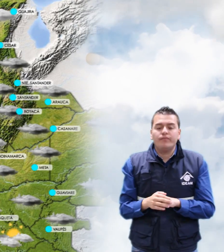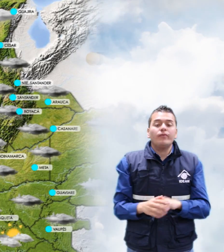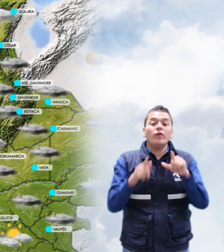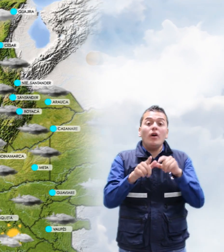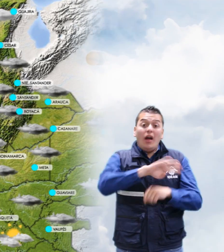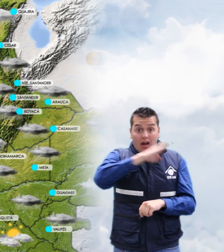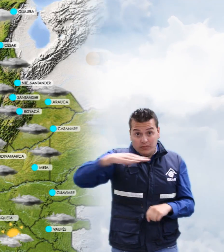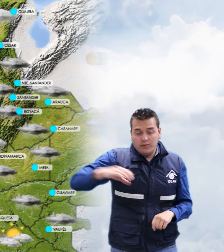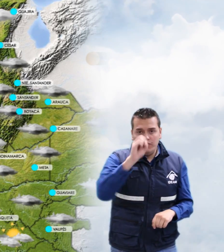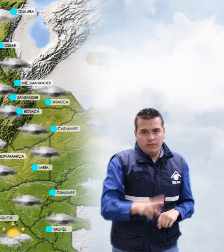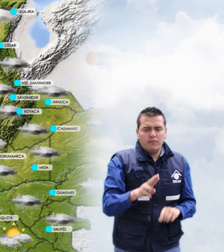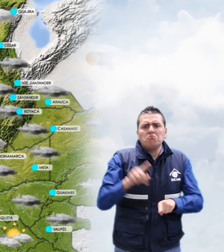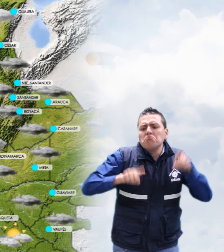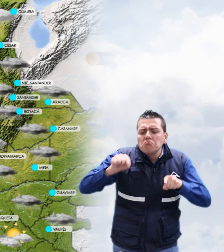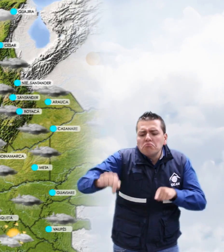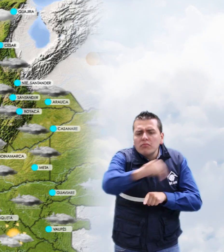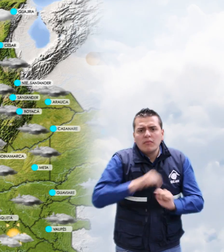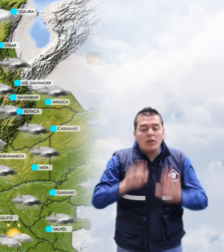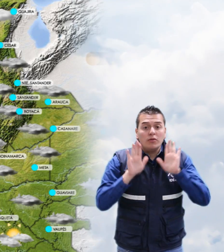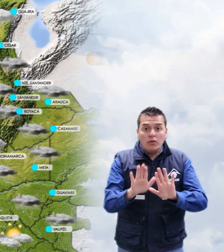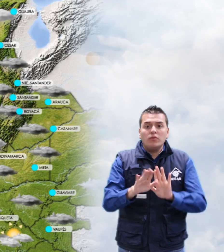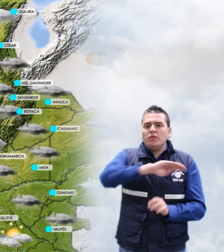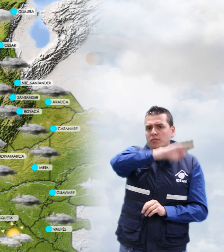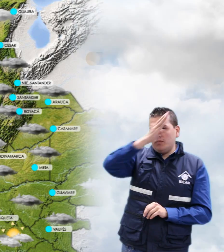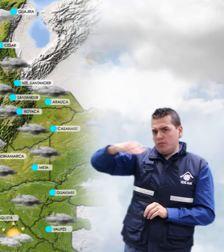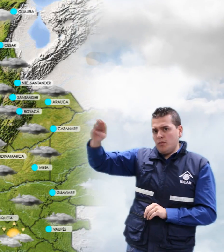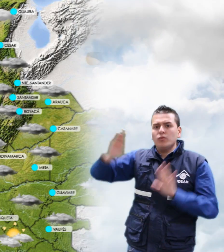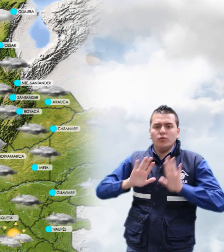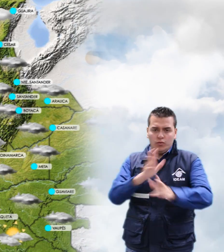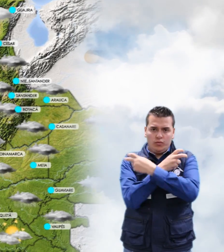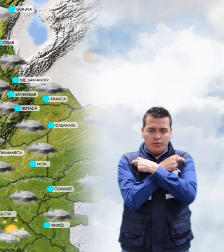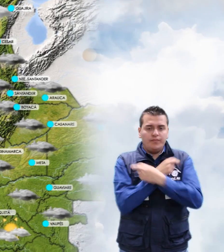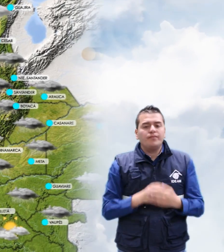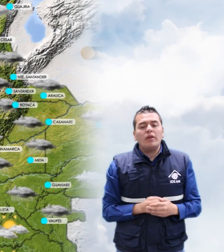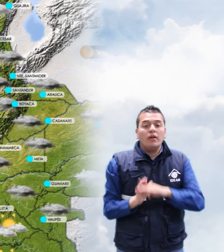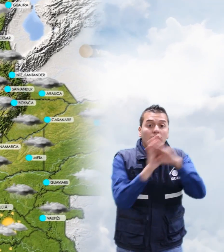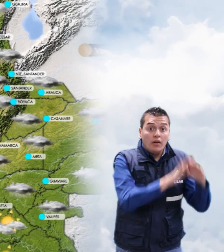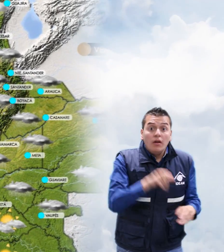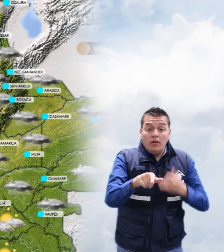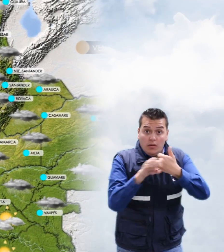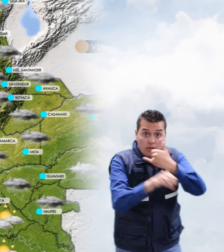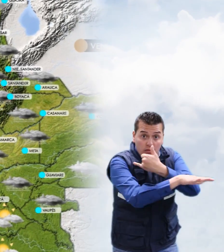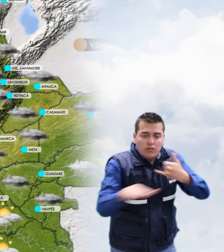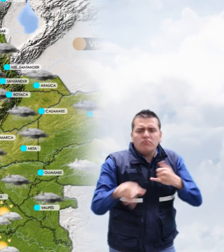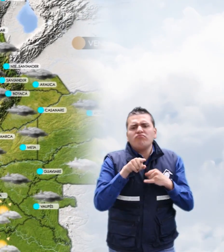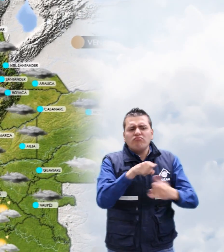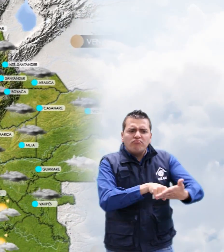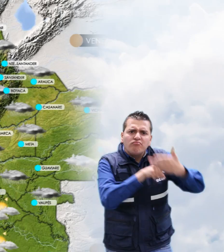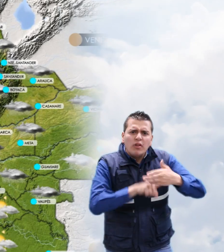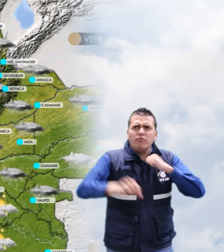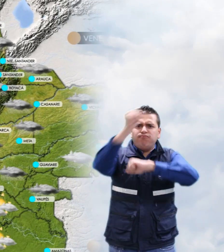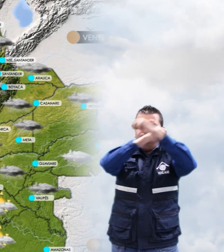sur de Antioquia y algunos sectores de montaña de Huila. Para la región orinoquía, condiciones de cielo